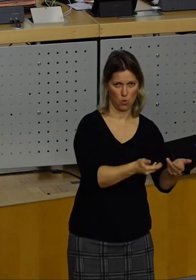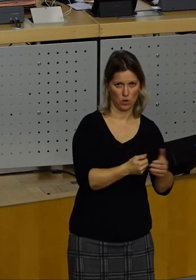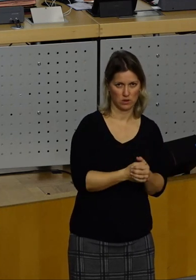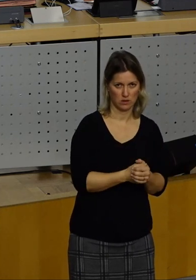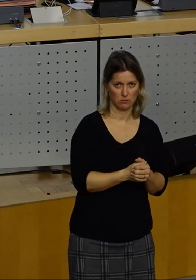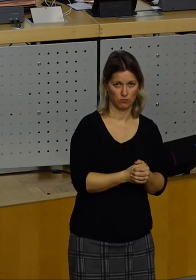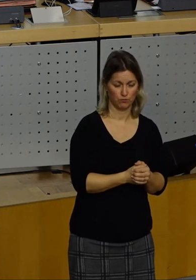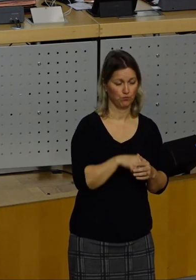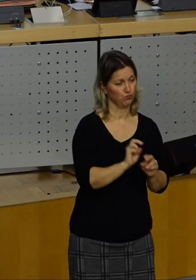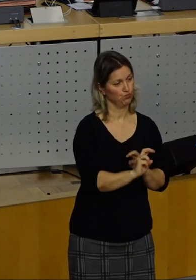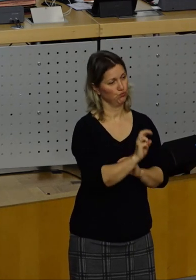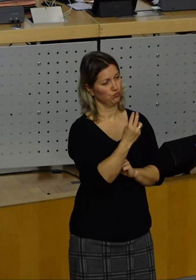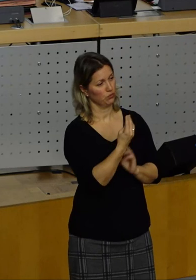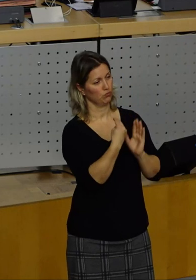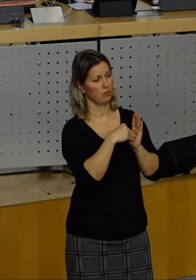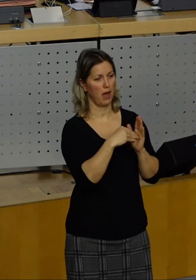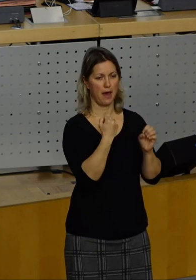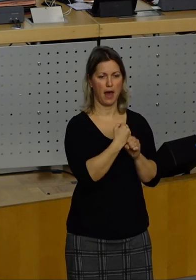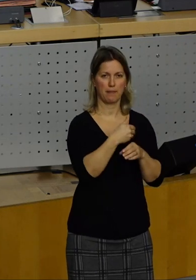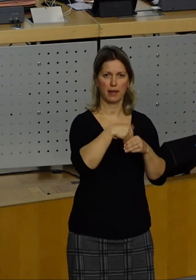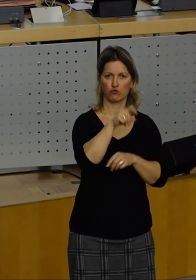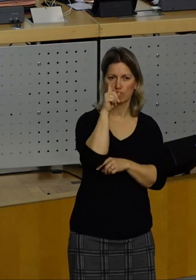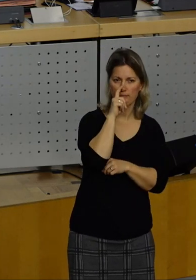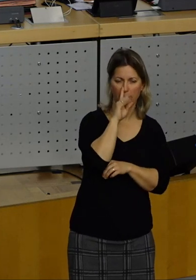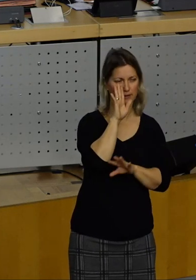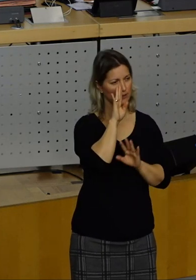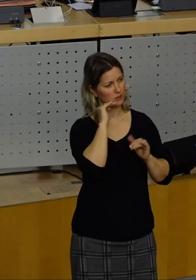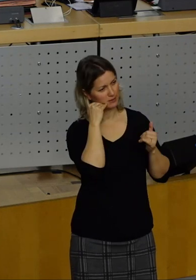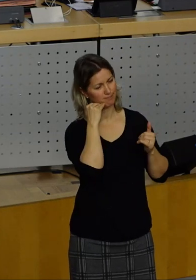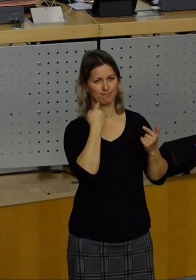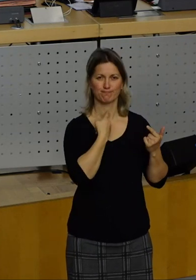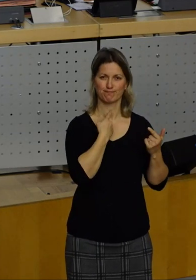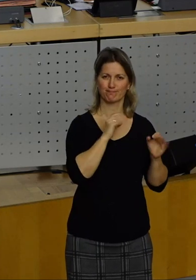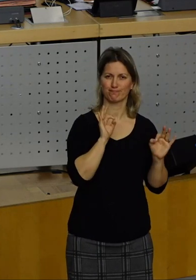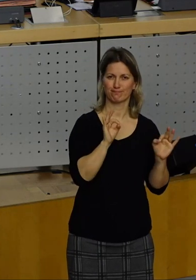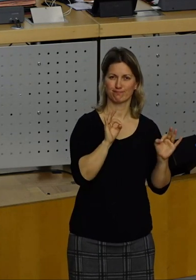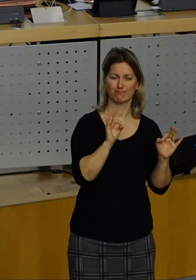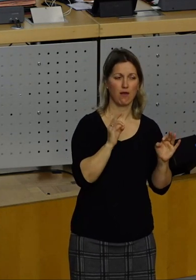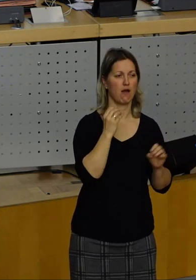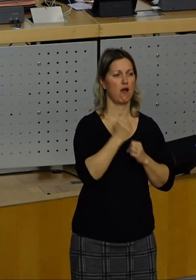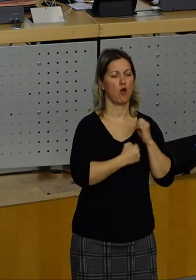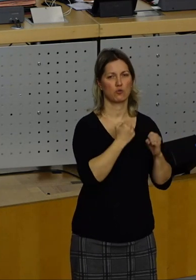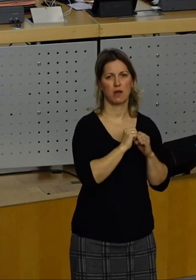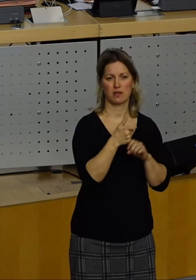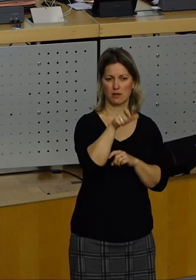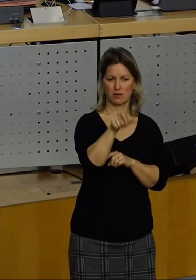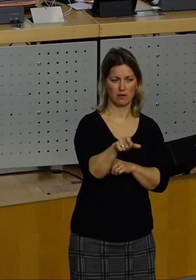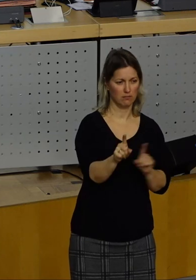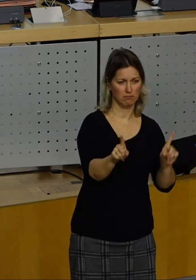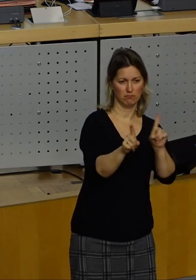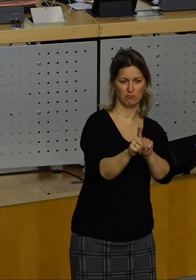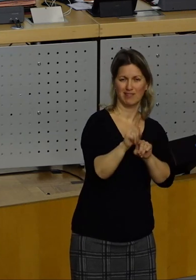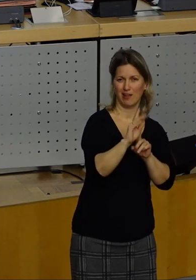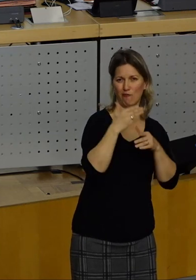seine Arbeit macht, wer Spaß an seiner Arbeit hat, wird dann in aller Regel auch den Bürgerinnen und Bürger freundlich